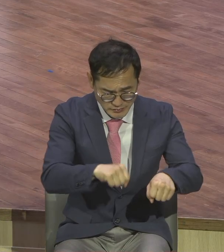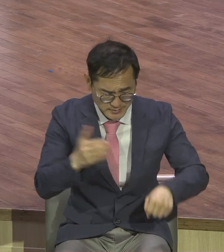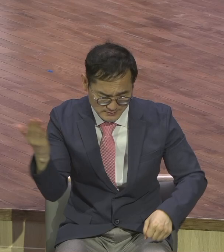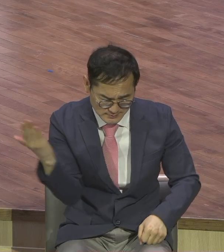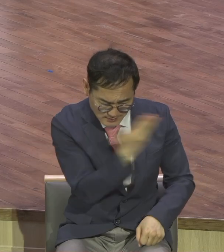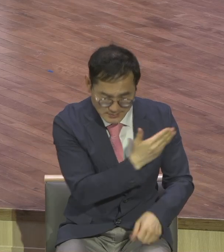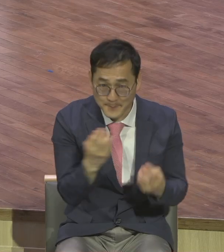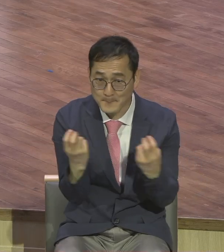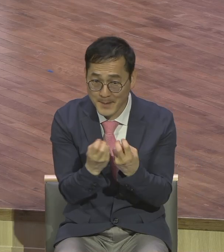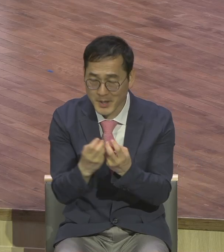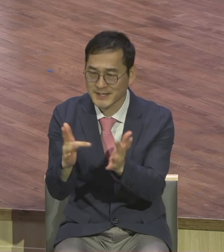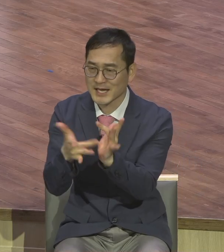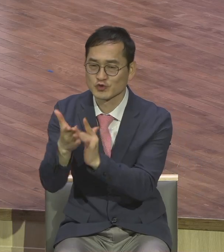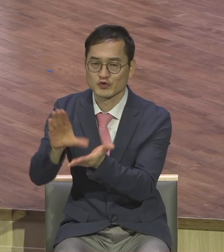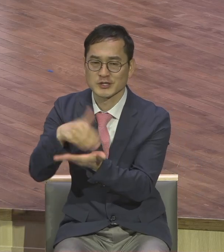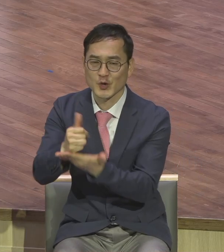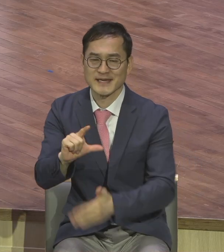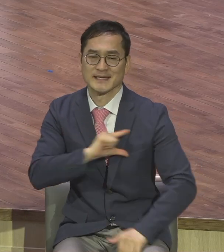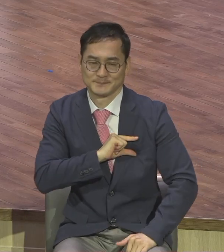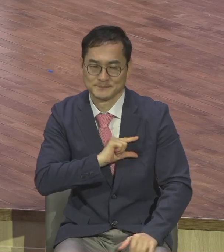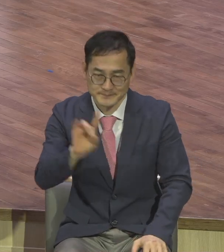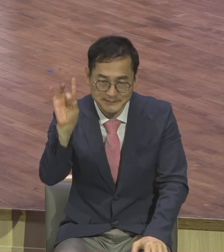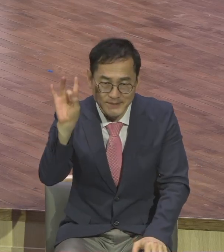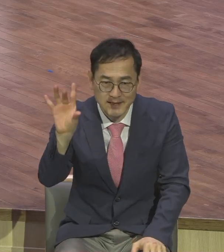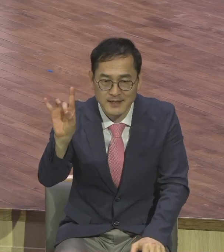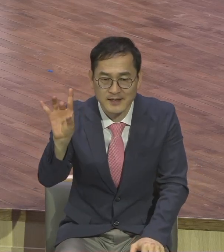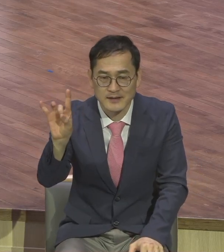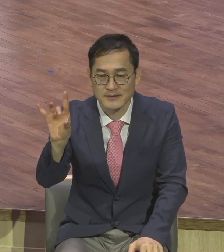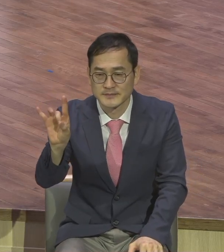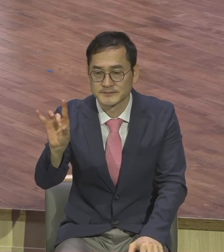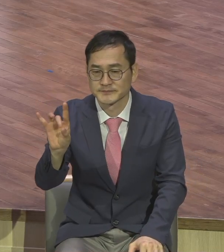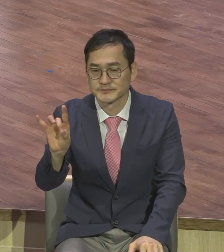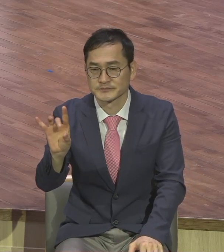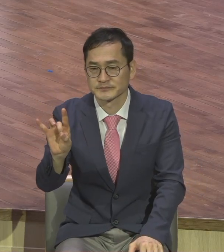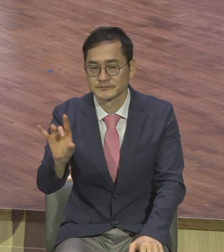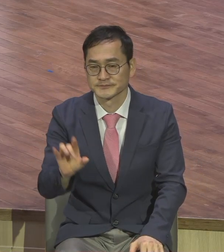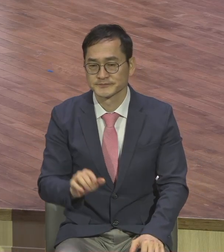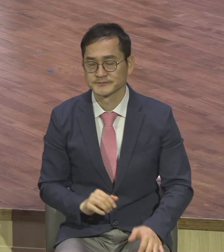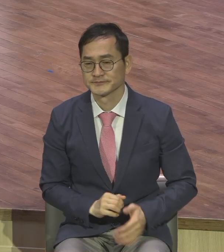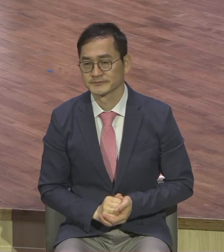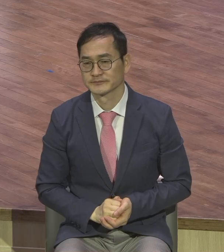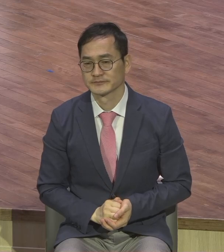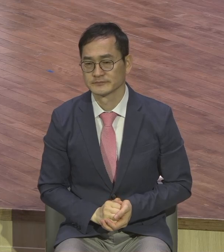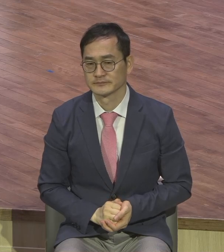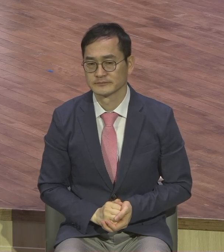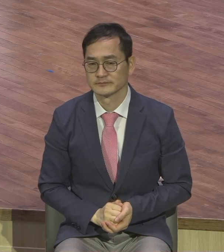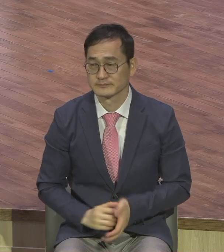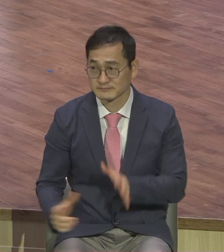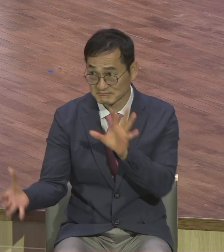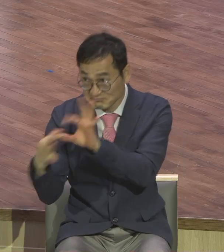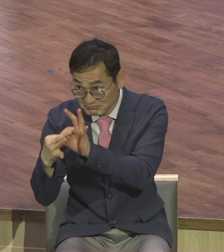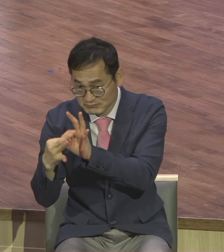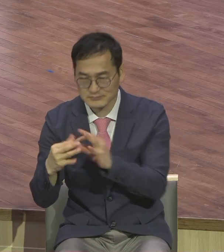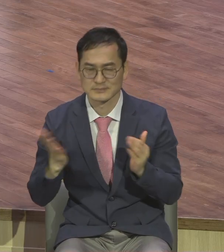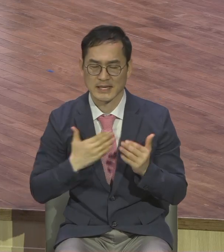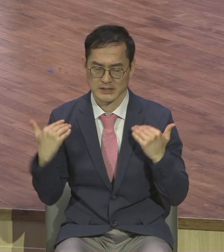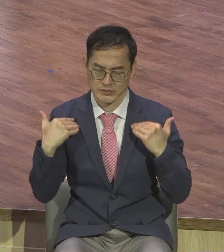예수 그리스도의 이름의 군세예요. 그래야 여러분이 성장이 될 수 있어요. 사람이요. 큰 병에